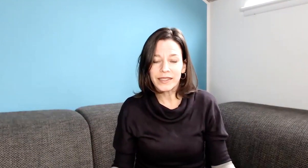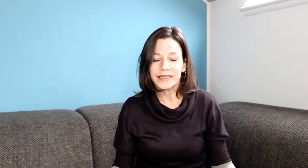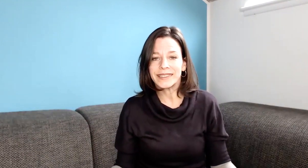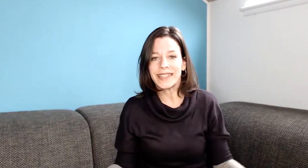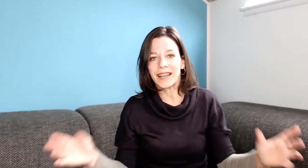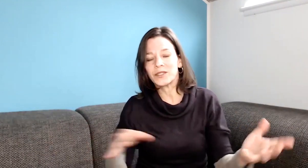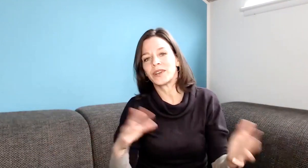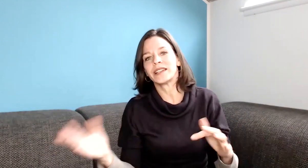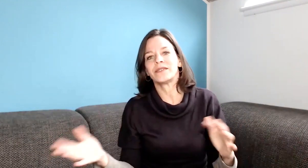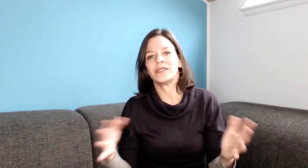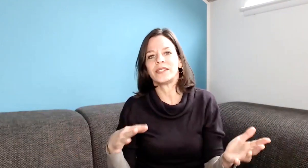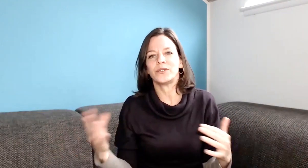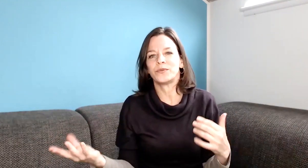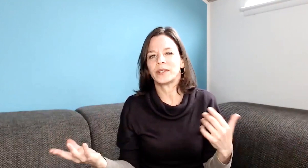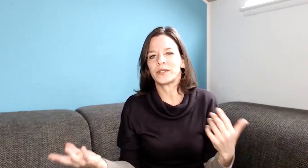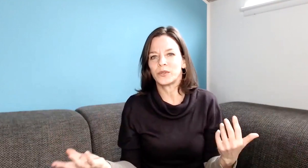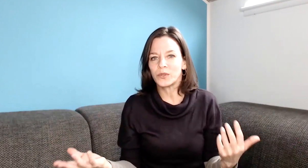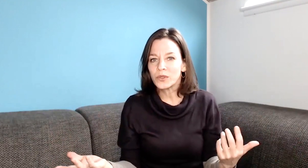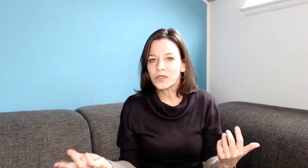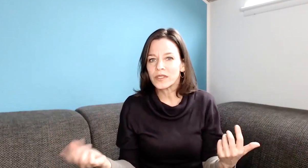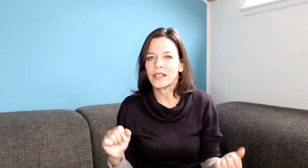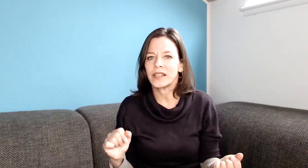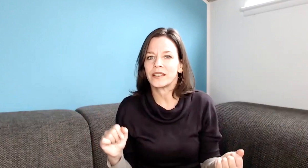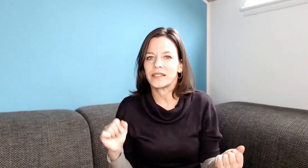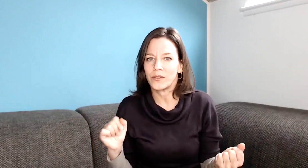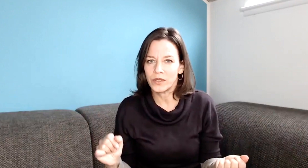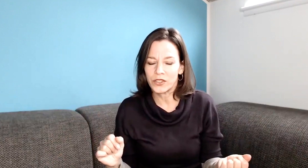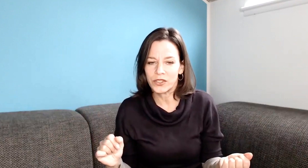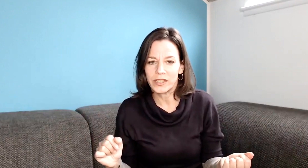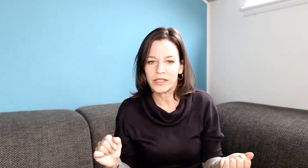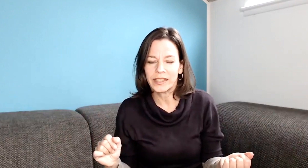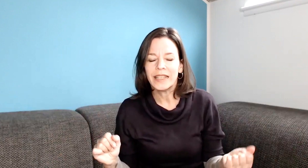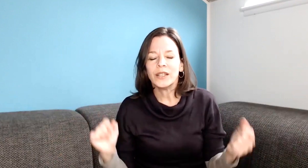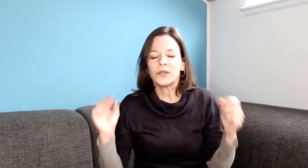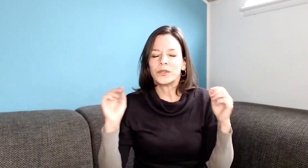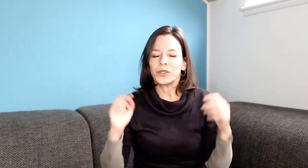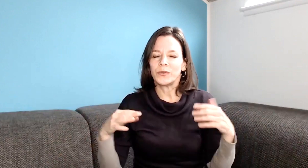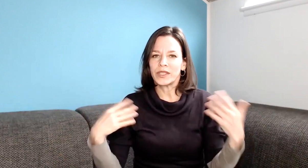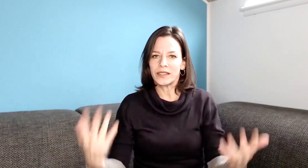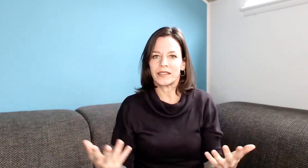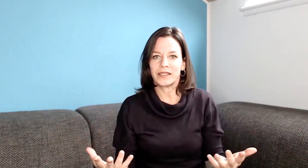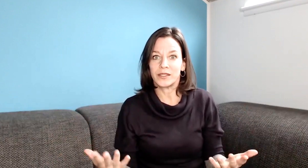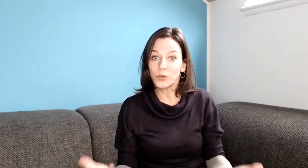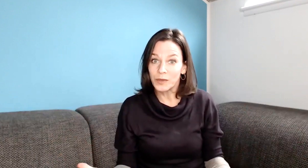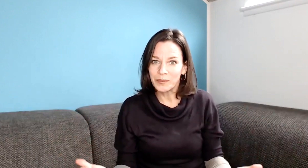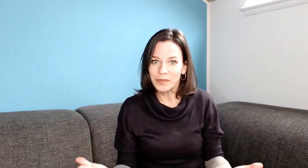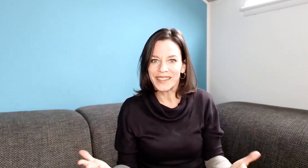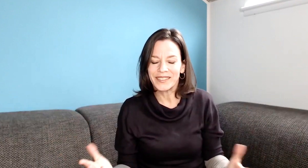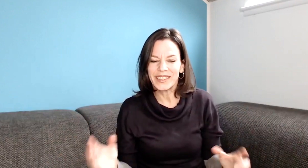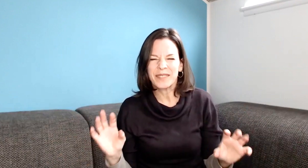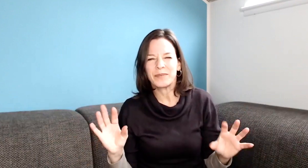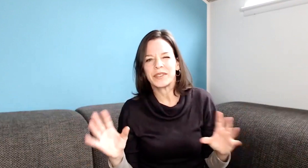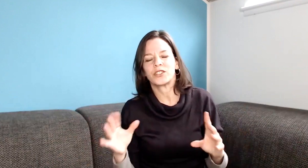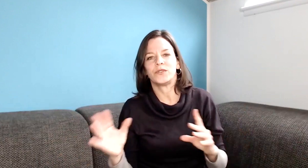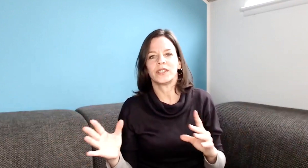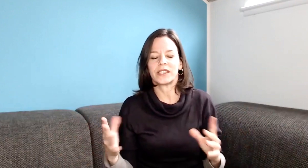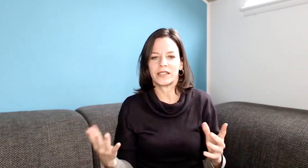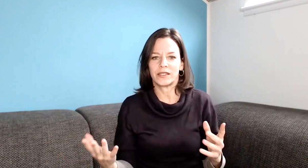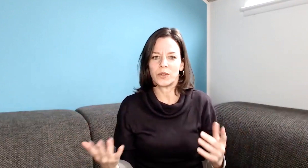Die Art und Weise, wie sie die Informationen nutzen, ist allerdings sehr unterschiedlich und ich hoffe, ich kann das richtig rüberbringen, weil das ein bisschen schwierig ist zu